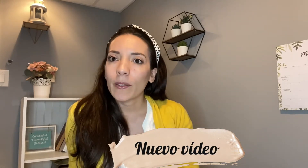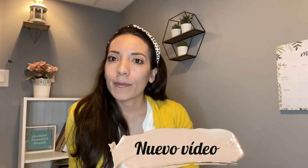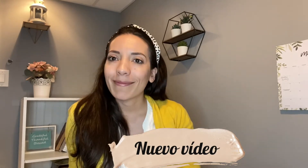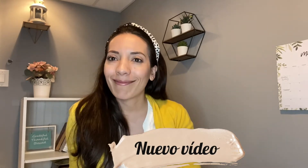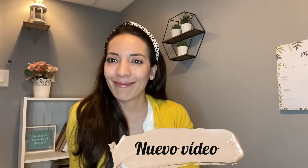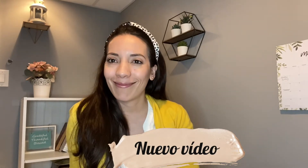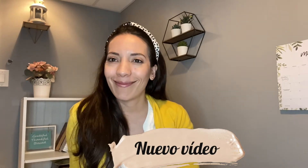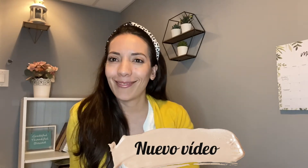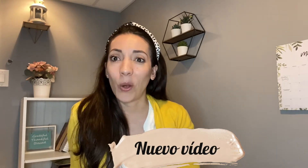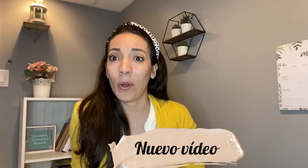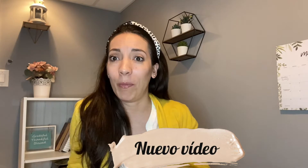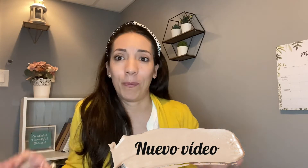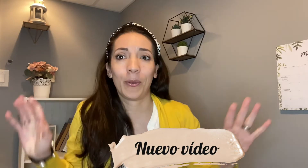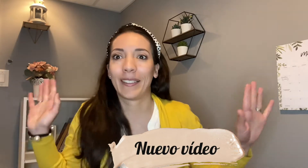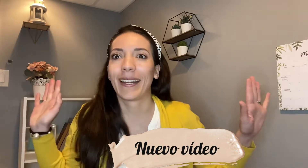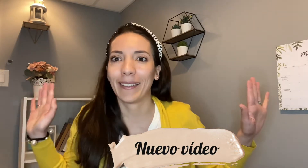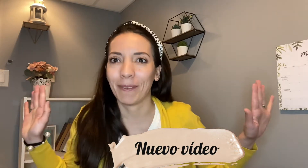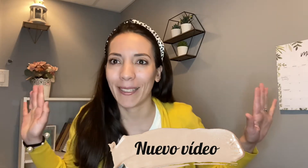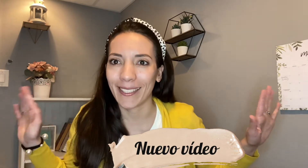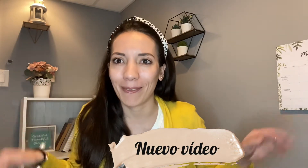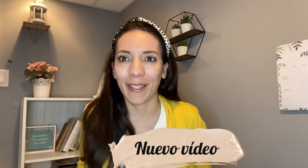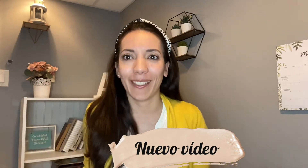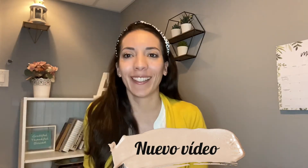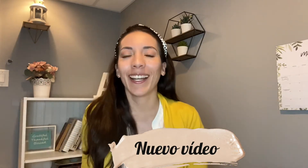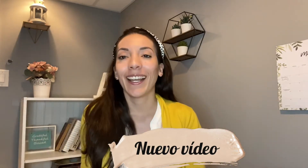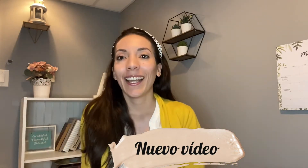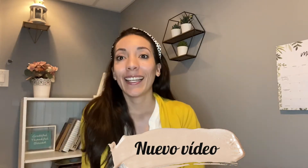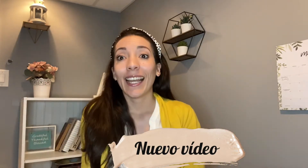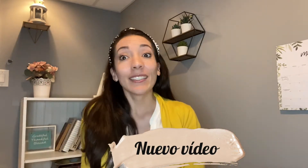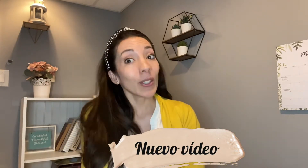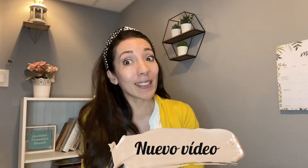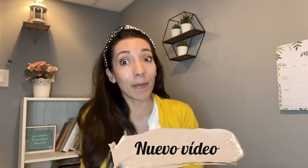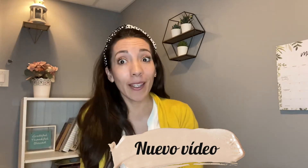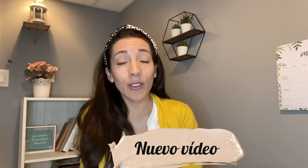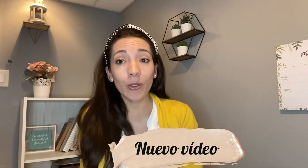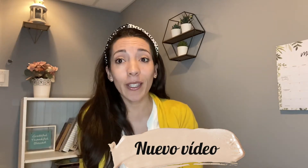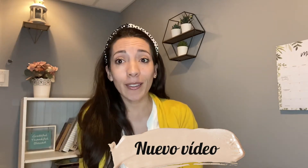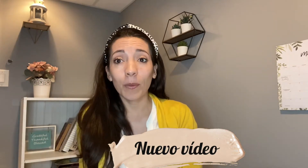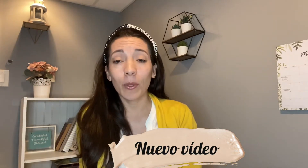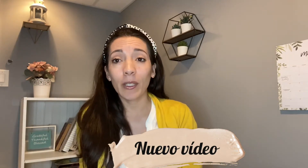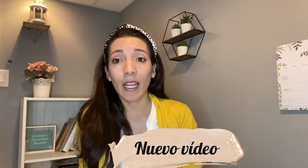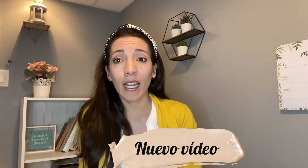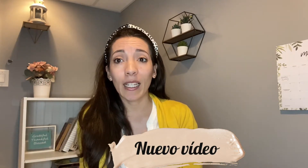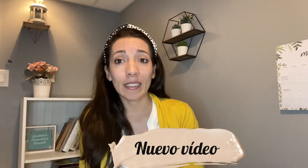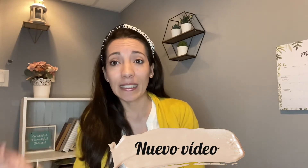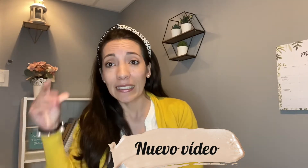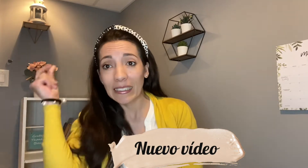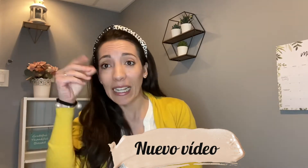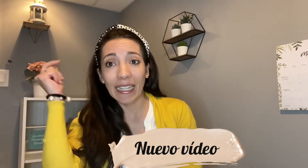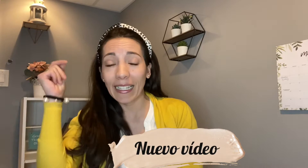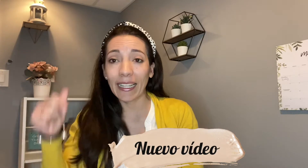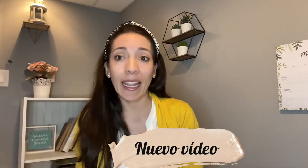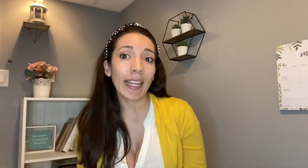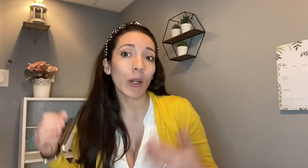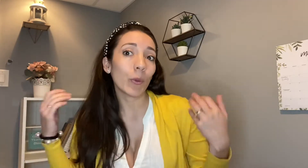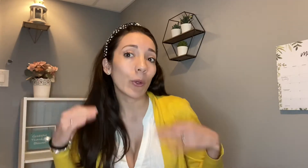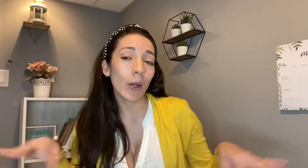hoy puede sacar tiempo para hacer un vídeo esto de hacer vídeos no es como tan a la ligera como uno se lo